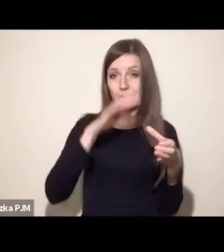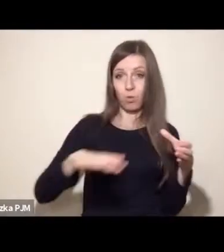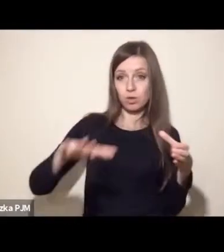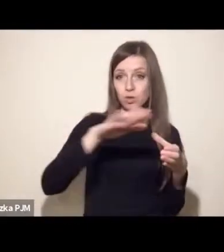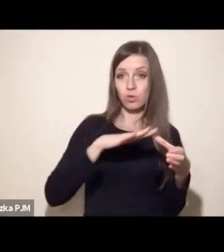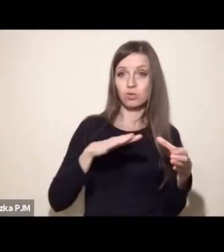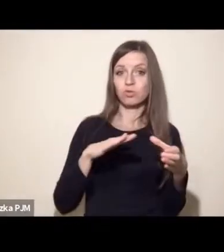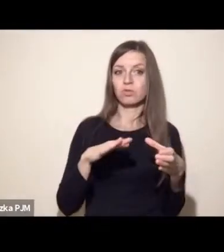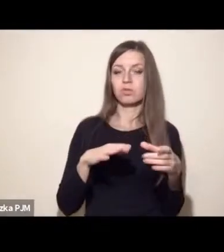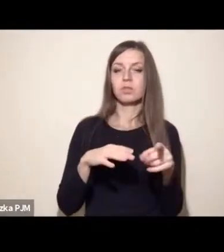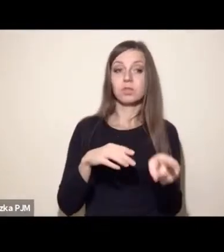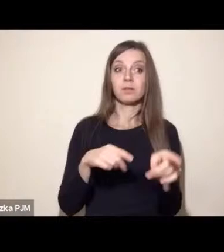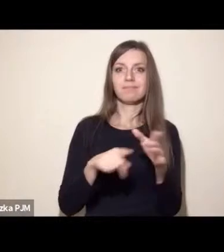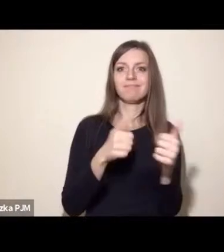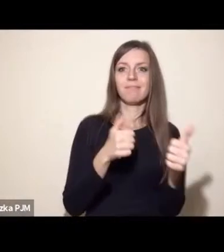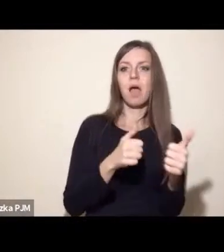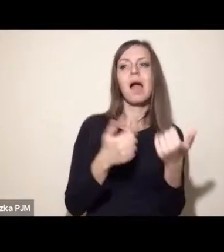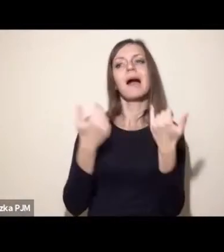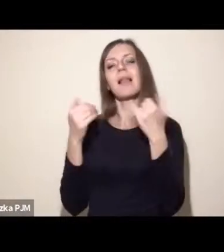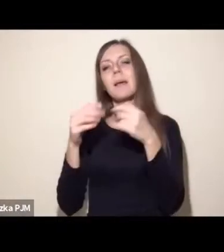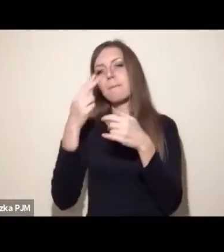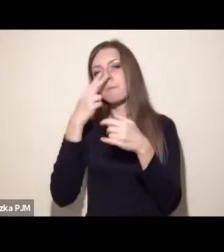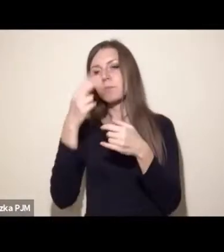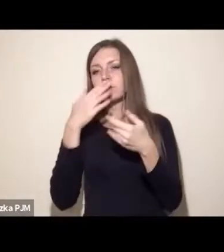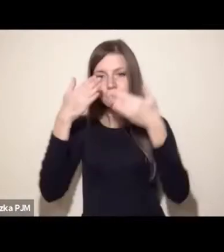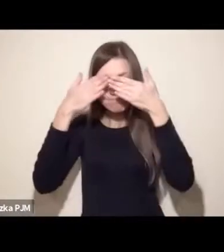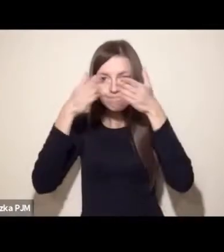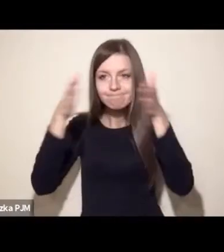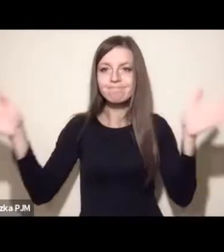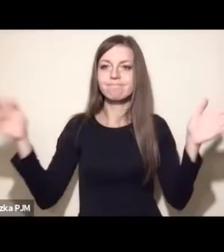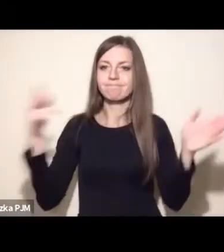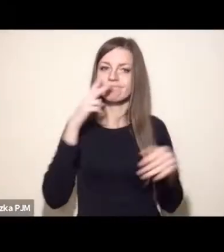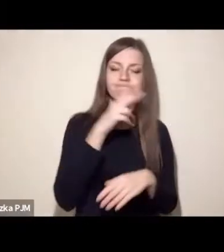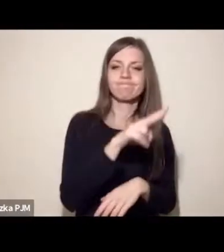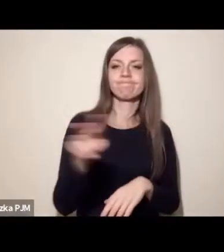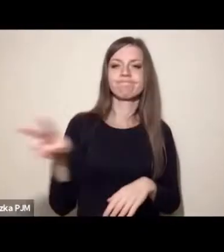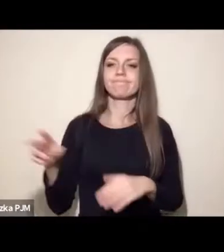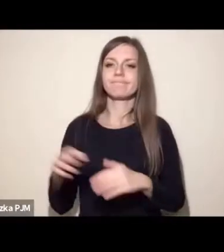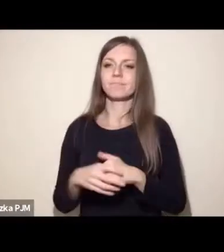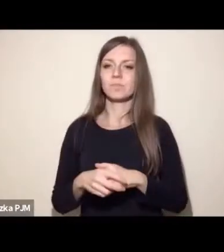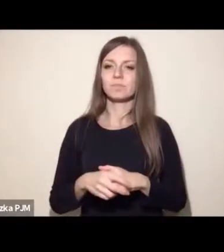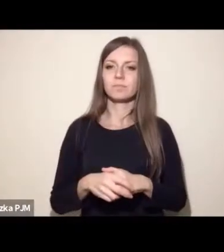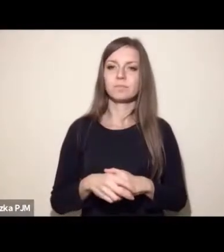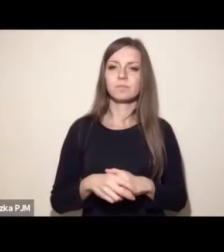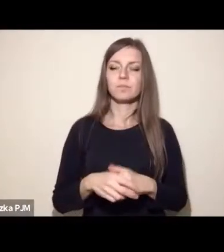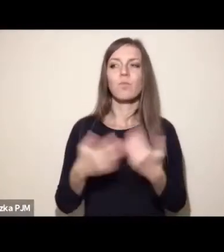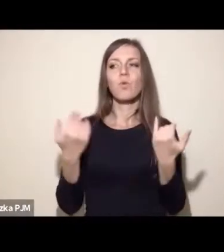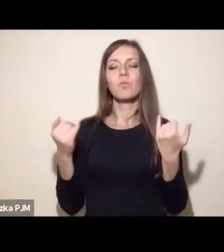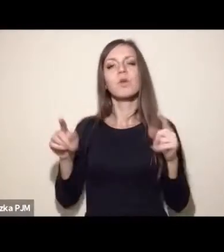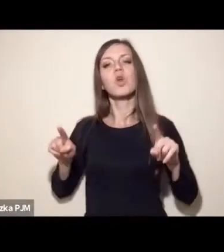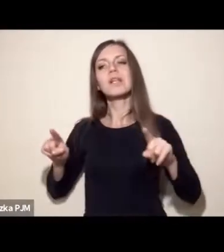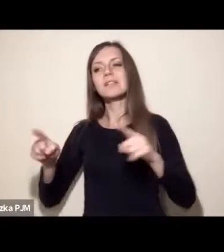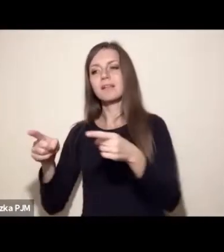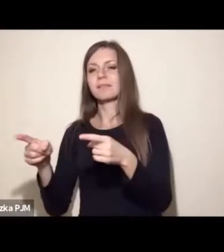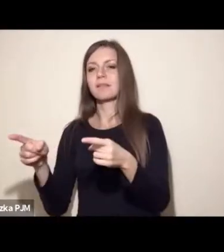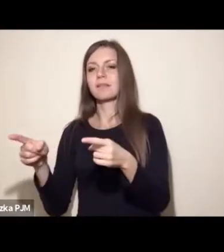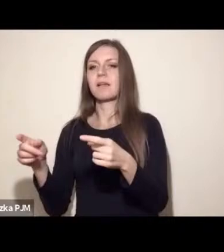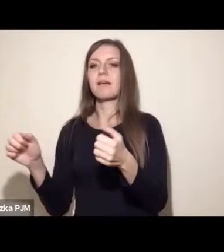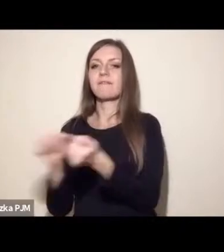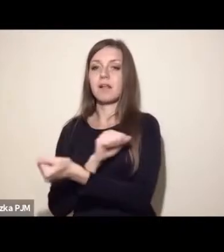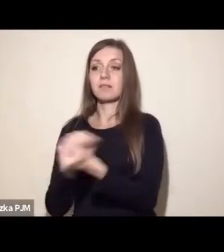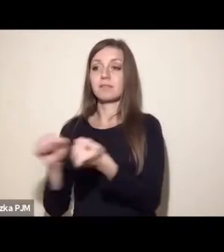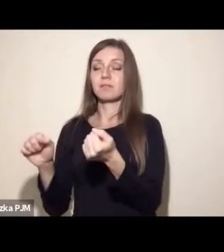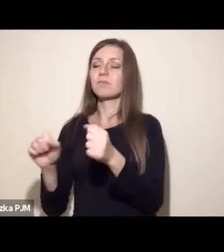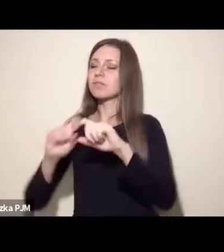czasie są fajne. Natomiast tak jak bardzo często pojawia się ze strony organizacji walczących o zmianę, ważna jest to zmiana systemowa.